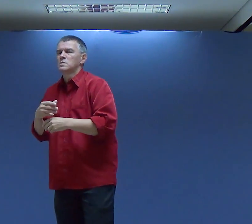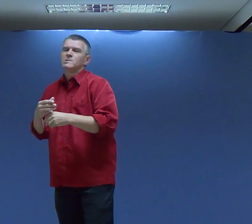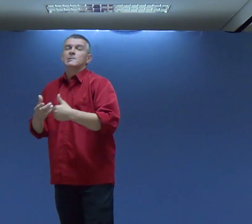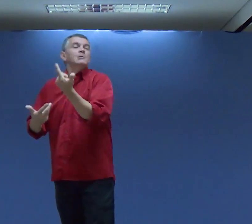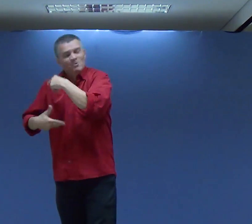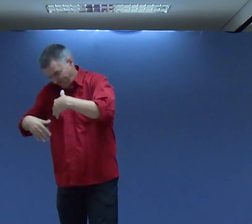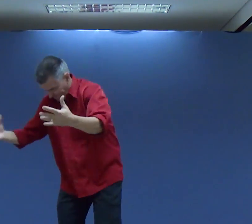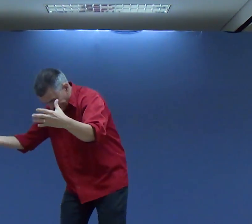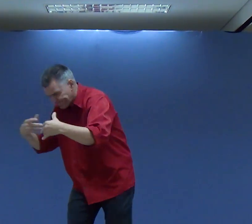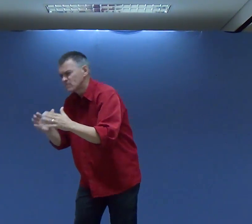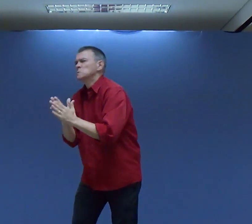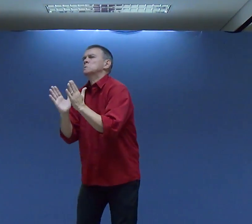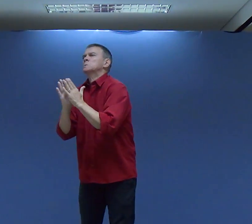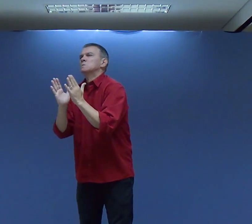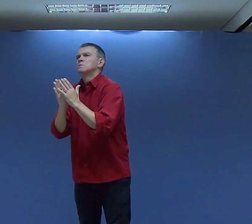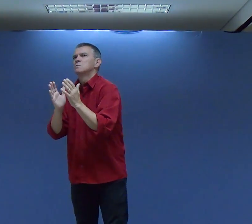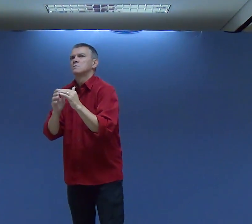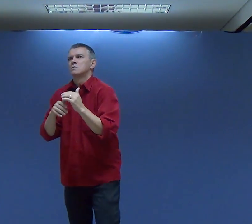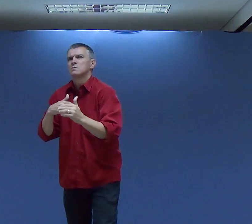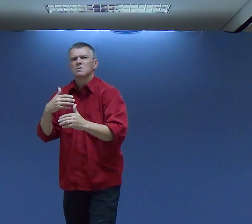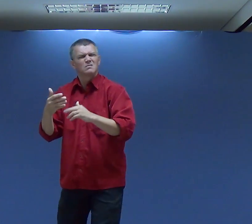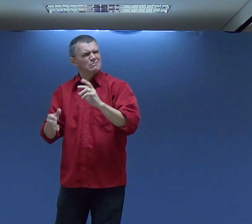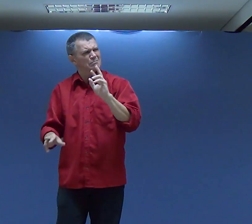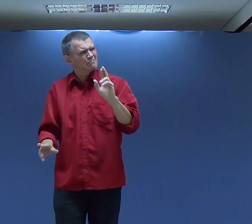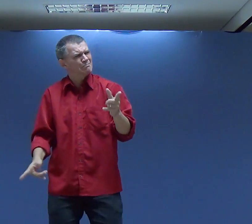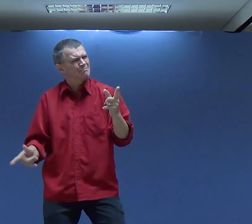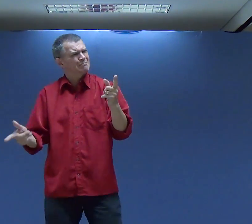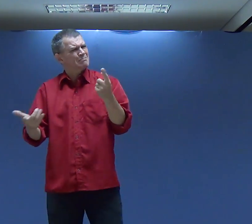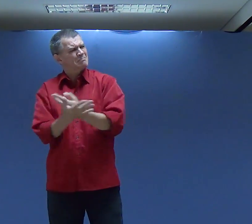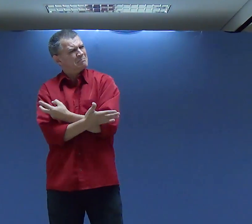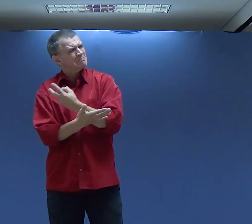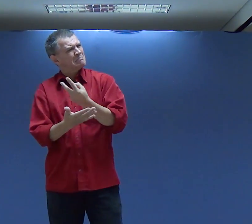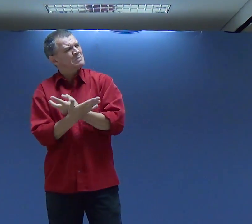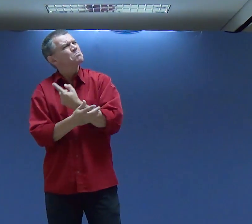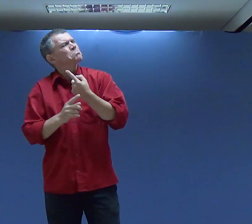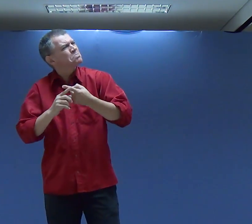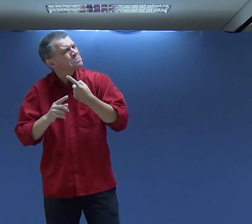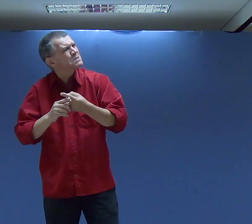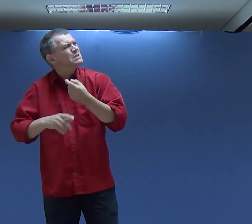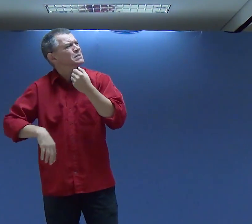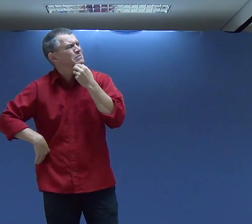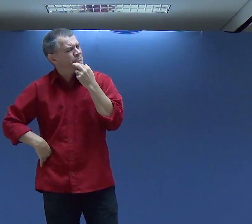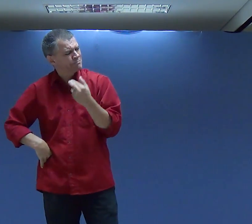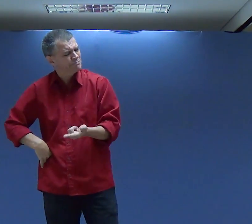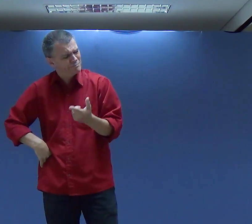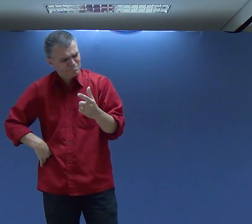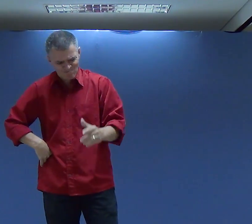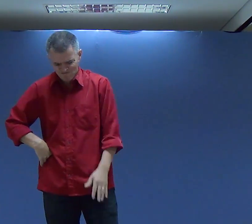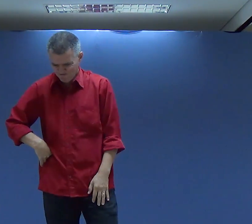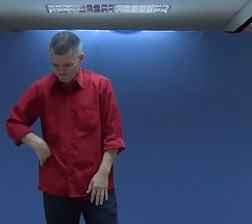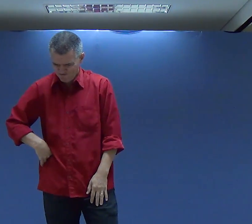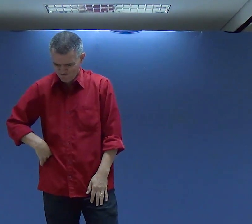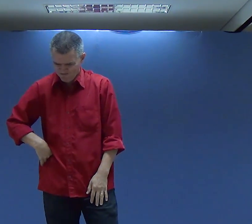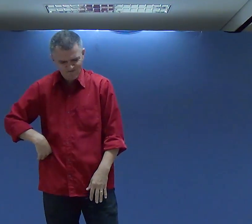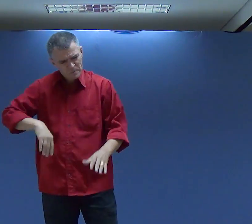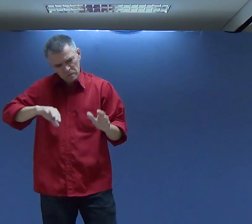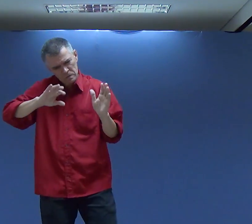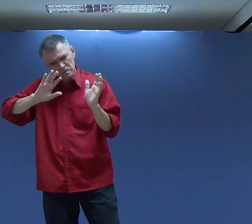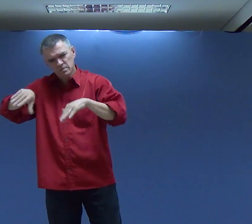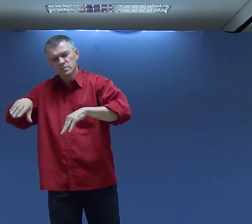a se esquecer daquilo Deixar aquilo enraquecer E eu falei Não, vamos nos manter filhos Vamos nos manter em